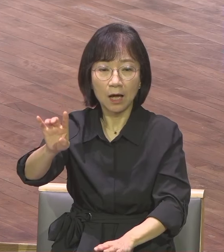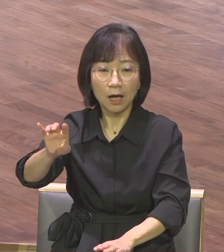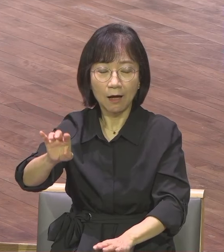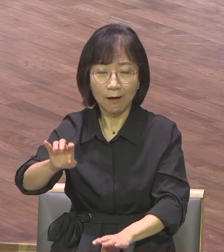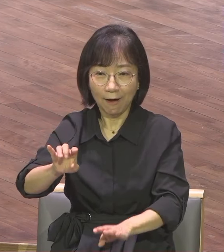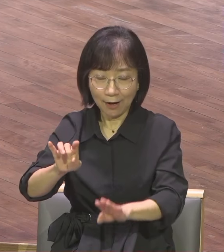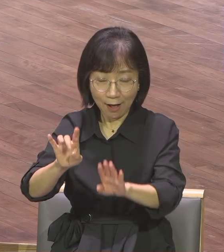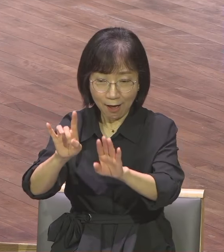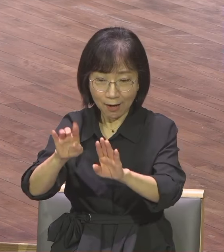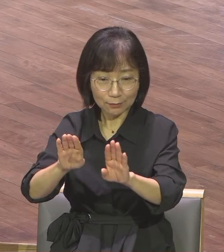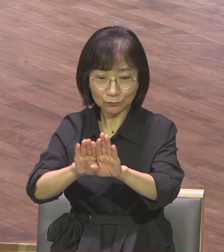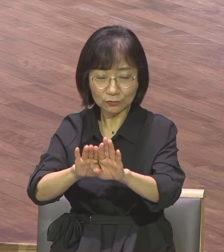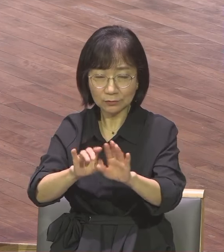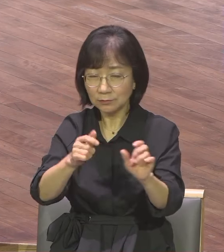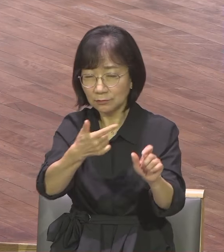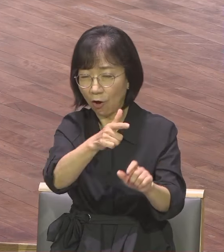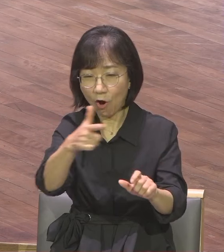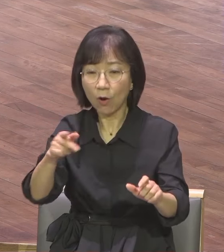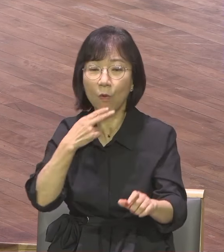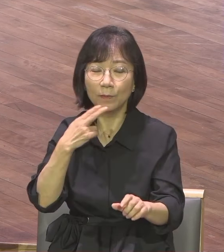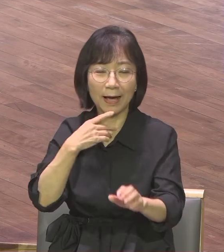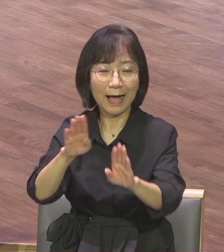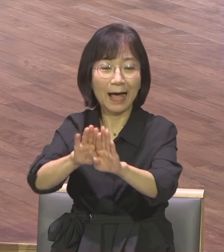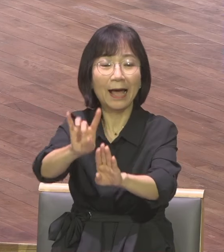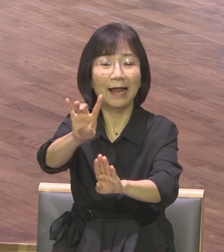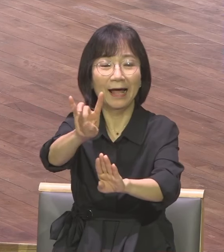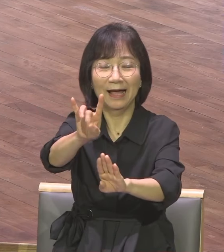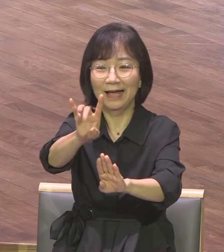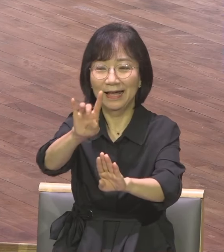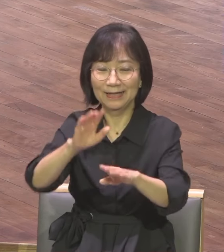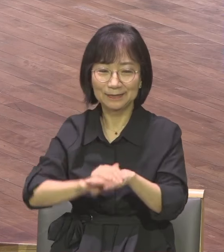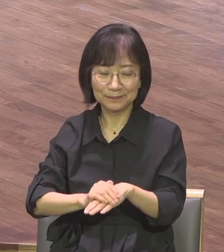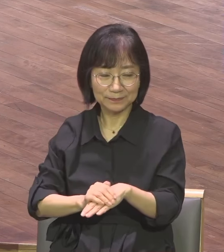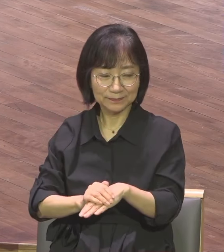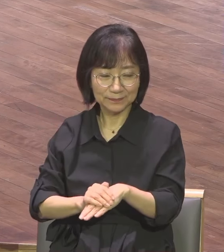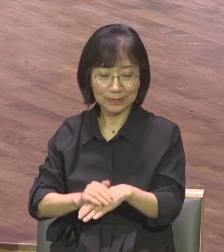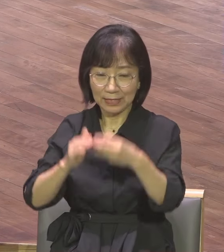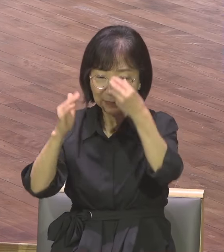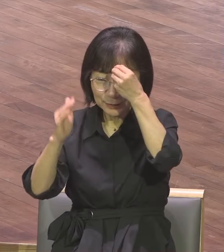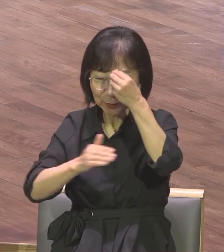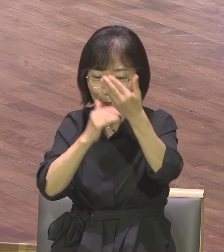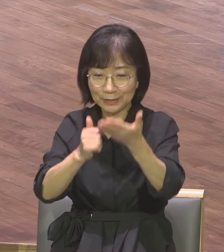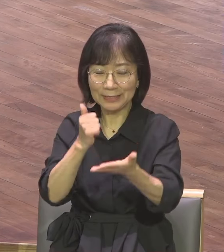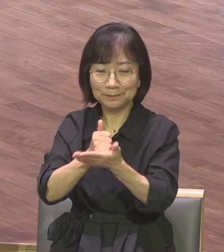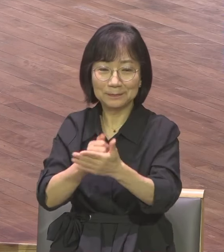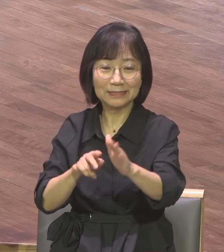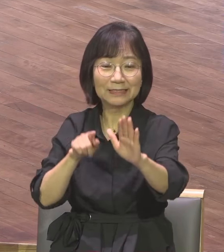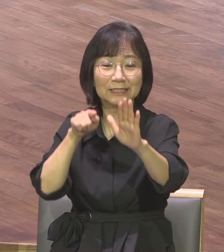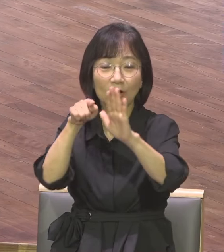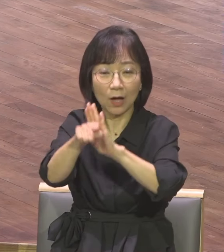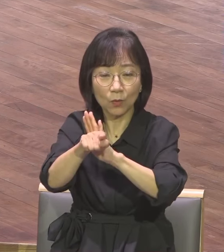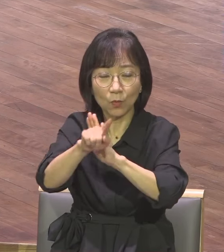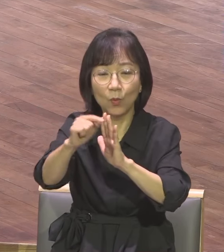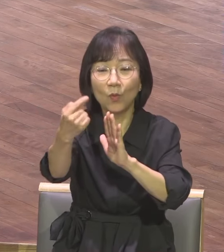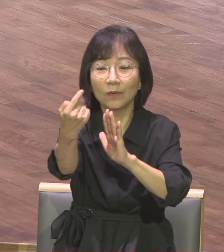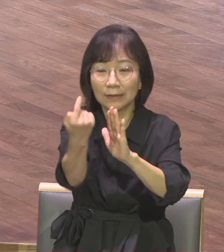하거든요 일반 성들이 들어가는 문은 한 문밖에 없어요 나가는 문도 한 문밖에 없어요 그 한 문에